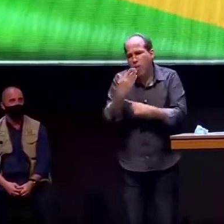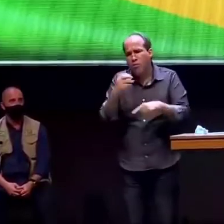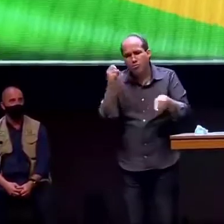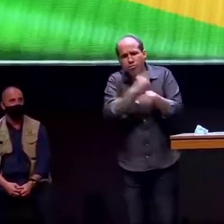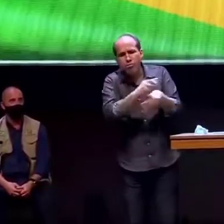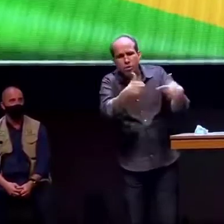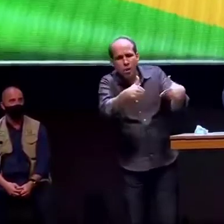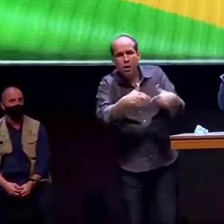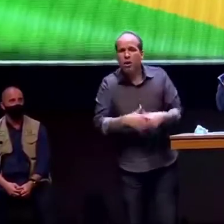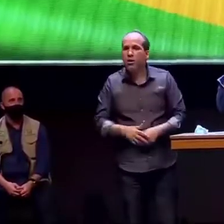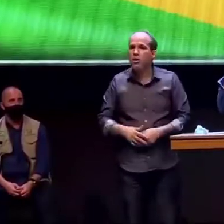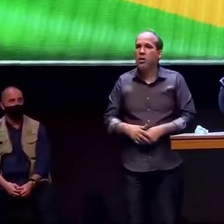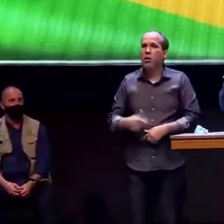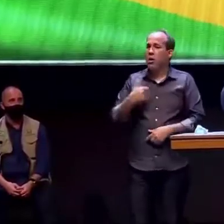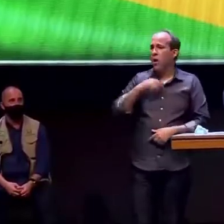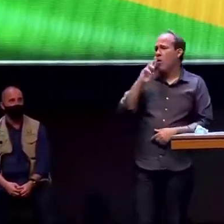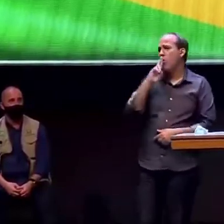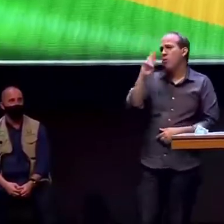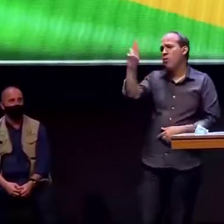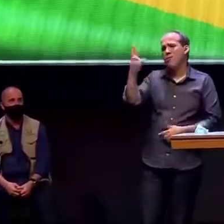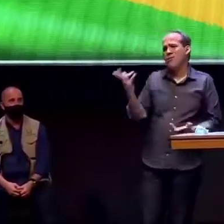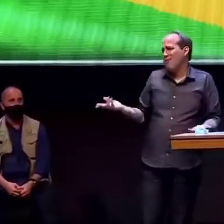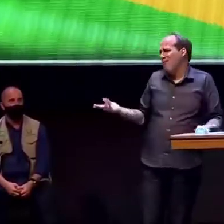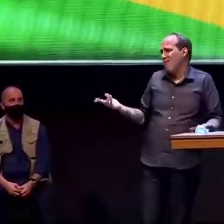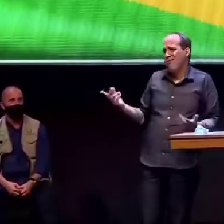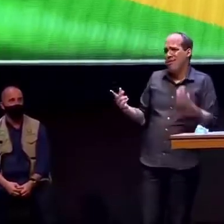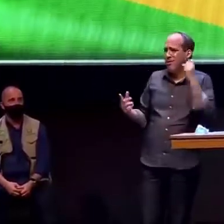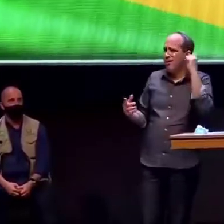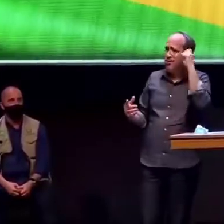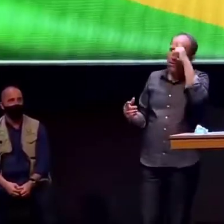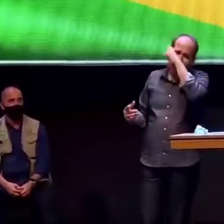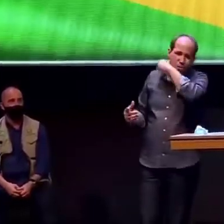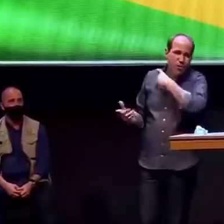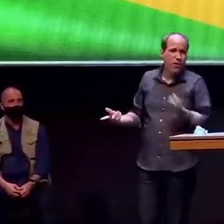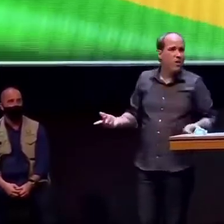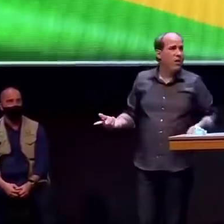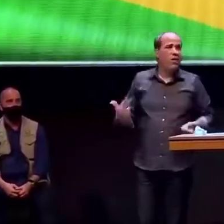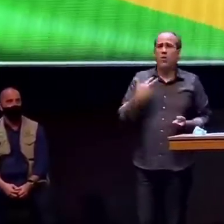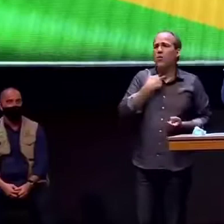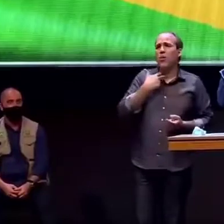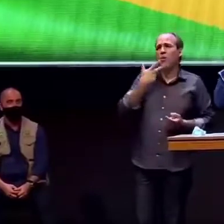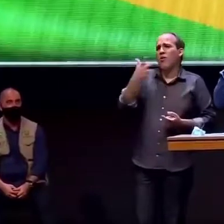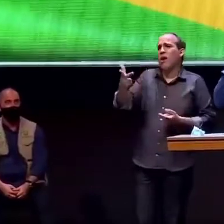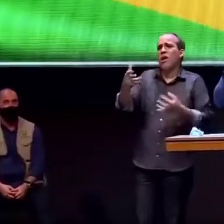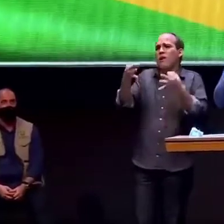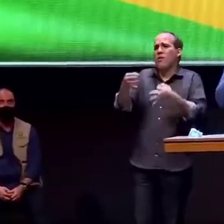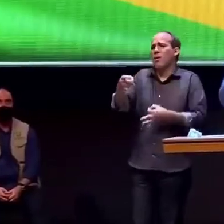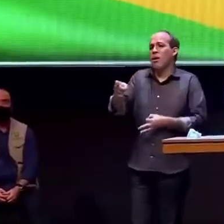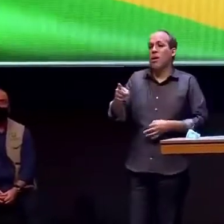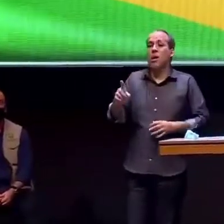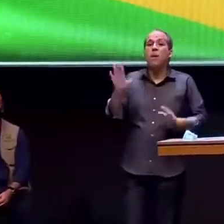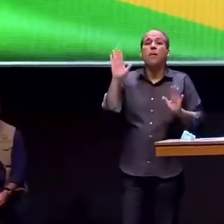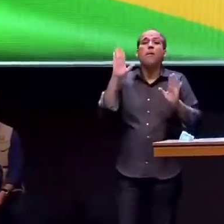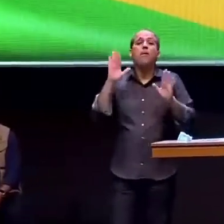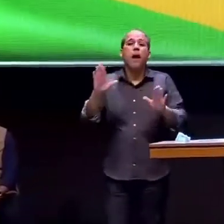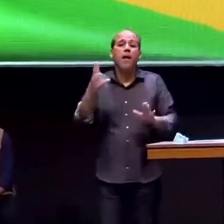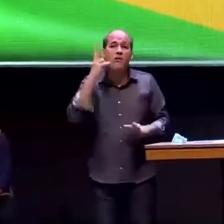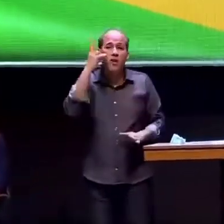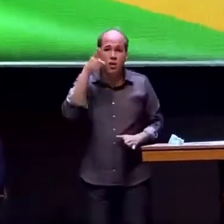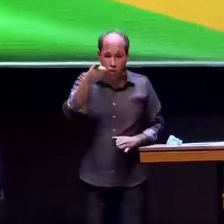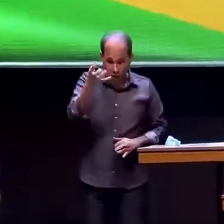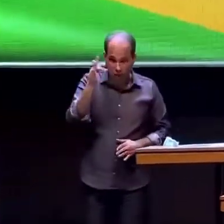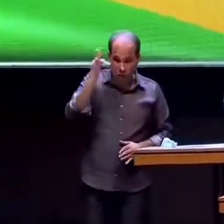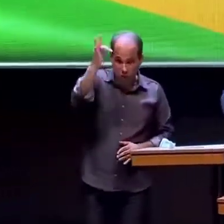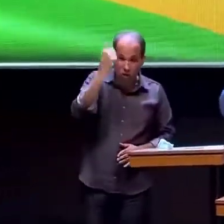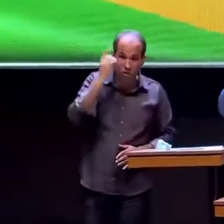e eu respondia que poxa difícil não tenho como não posso garantir e um cara falou para mim o vereador tu quer ser